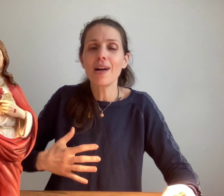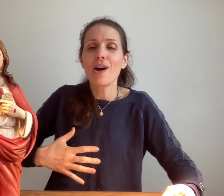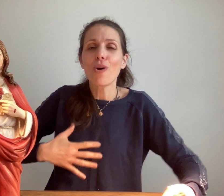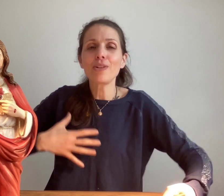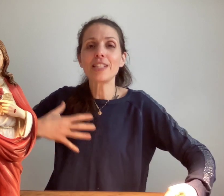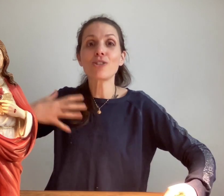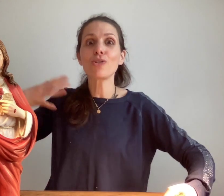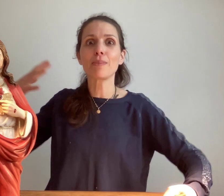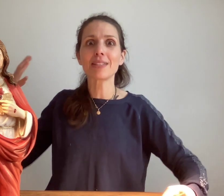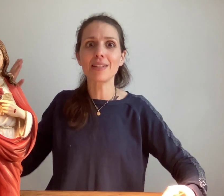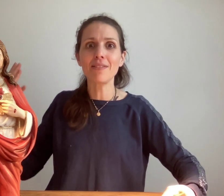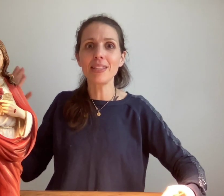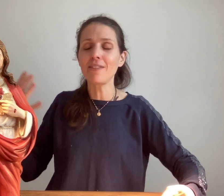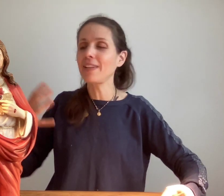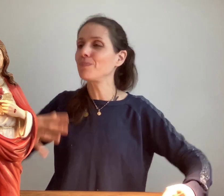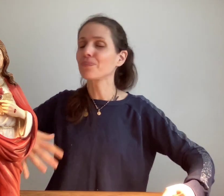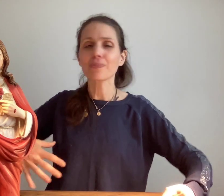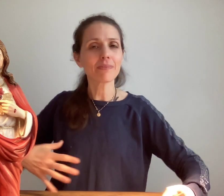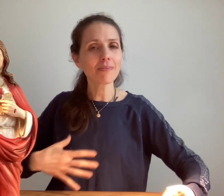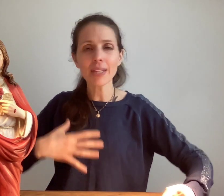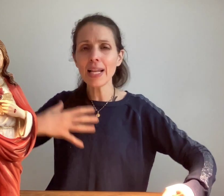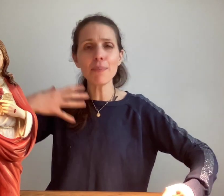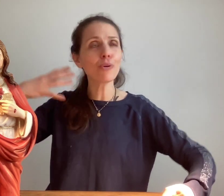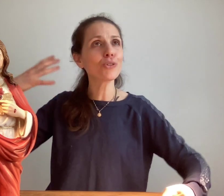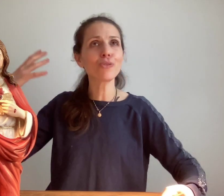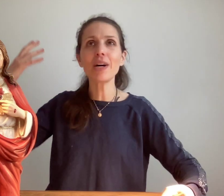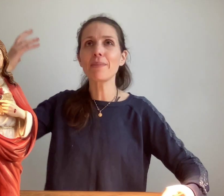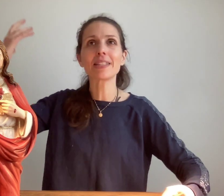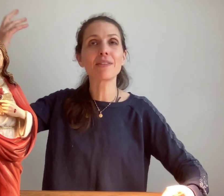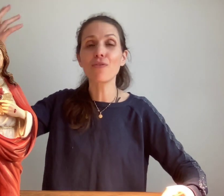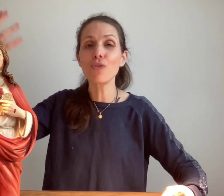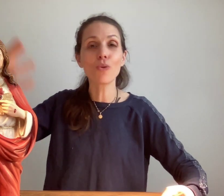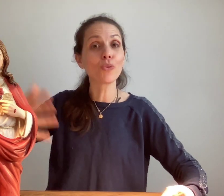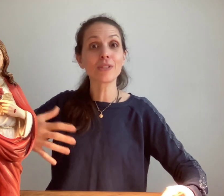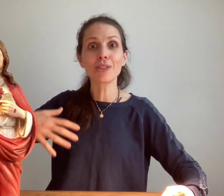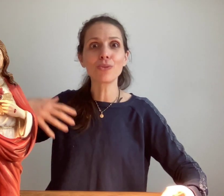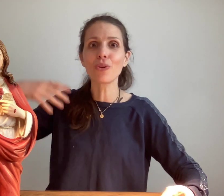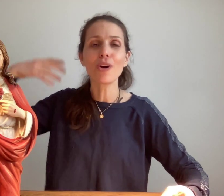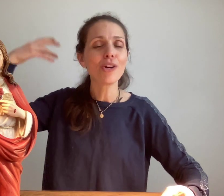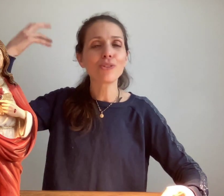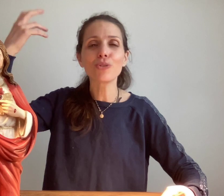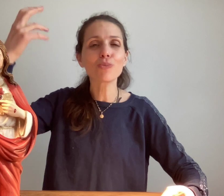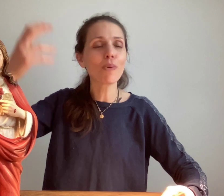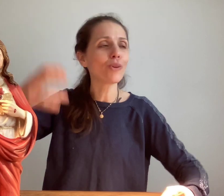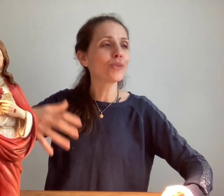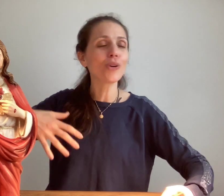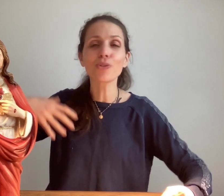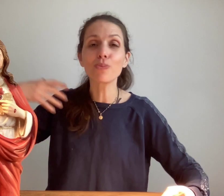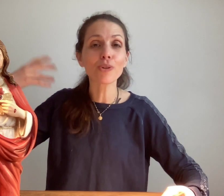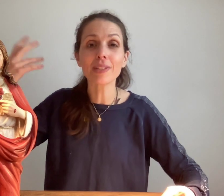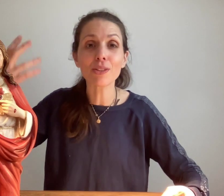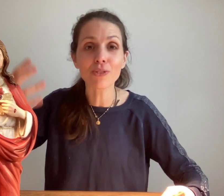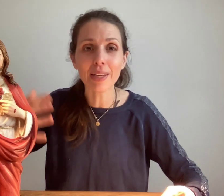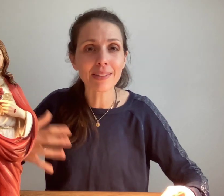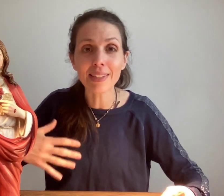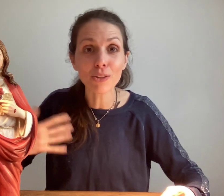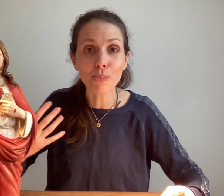en écho et bien cette vie divine. Elle a pu recevoir et bien ces flots continus de splendeur, de pureté, de sainteté, de